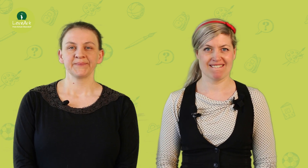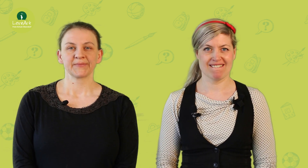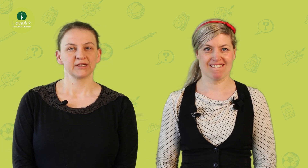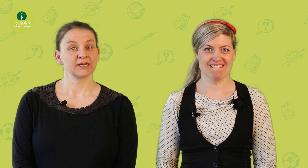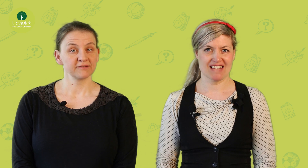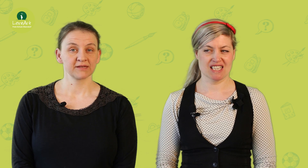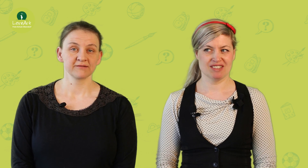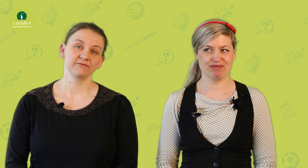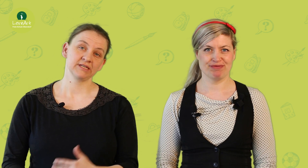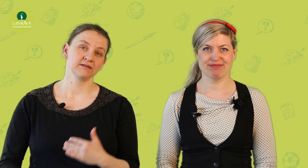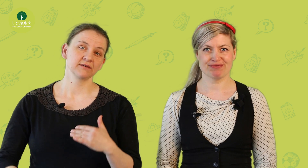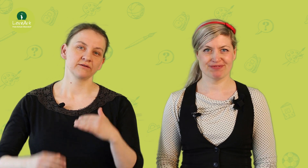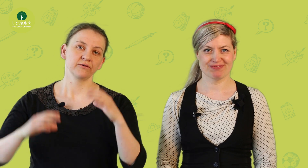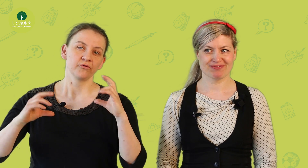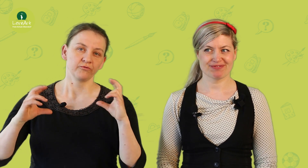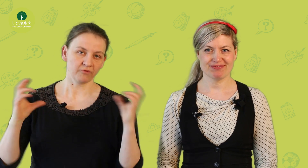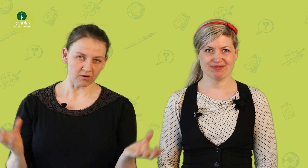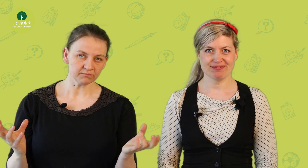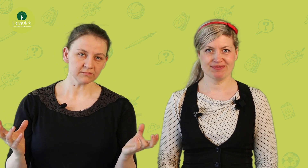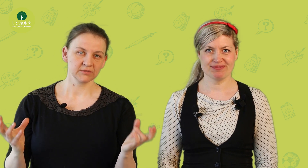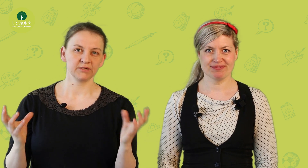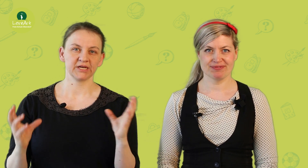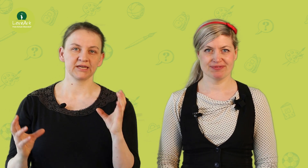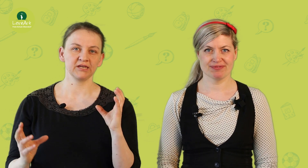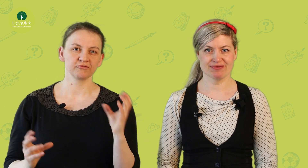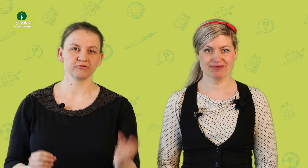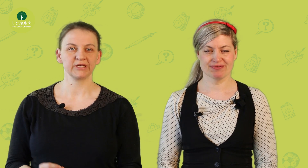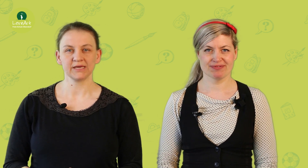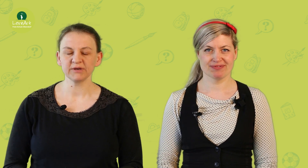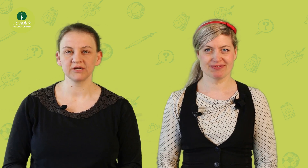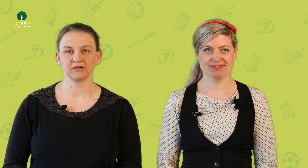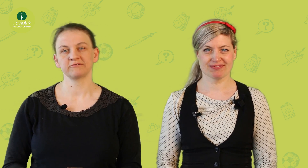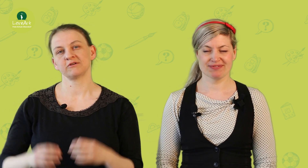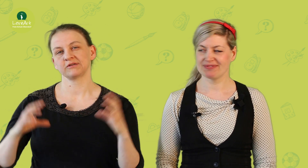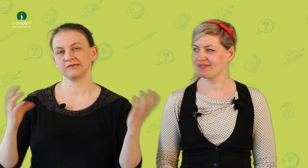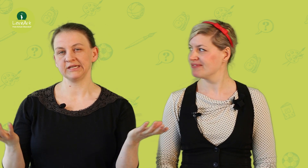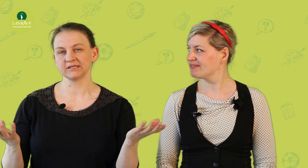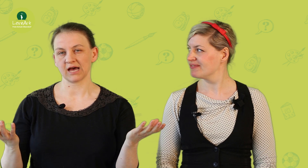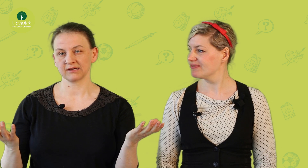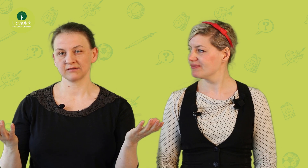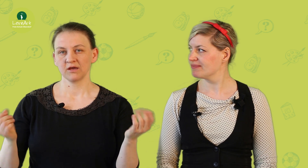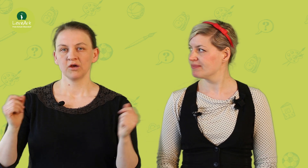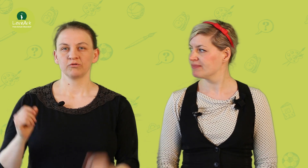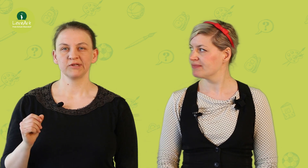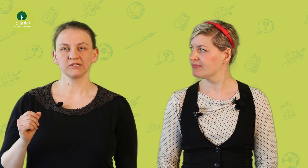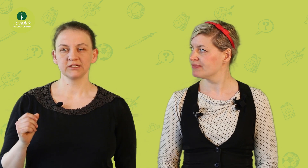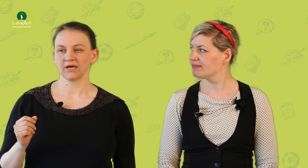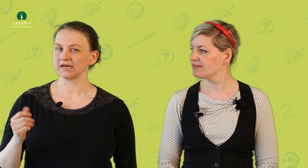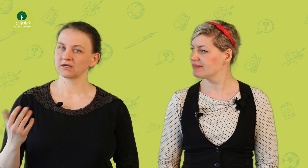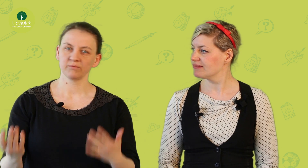Eine ganz, ganz wichtige Form, die bei der Kinesiologie immer wieder auftaucht, ist die liegende Acht. Und diese liegende Acht kann